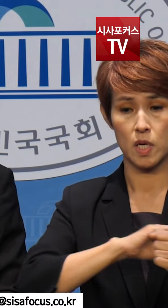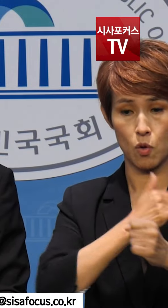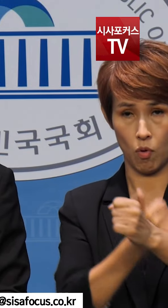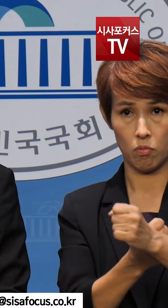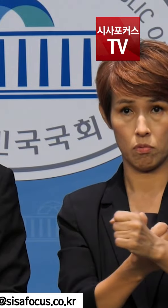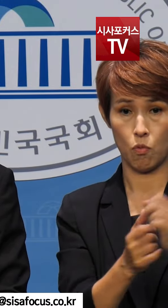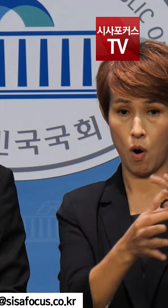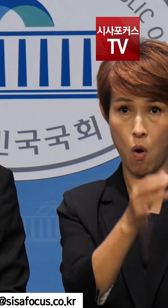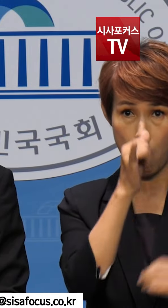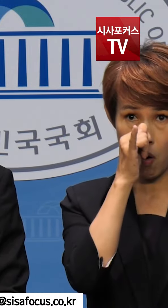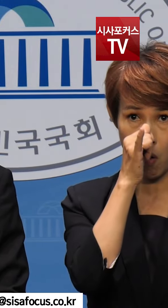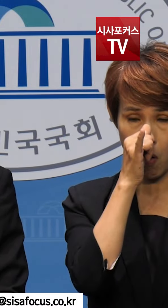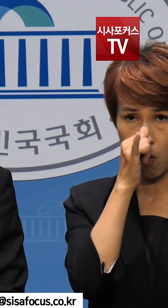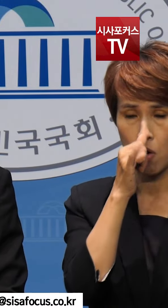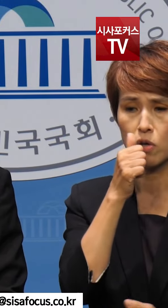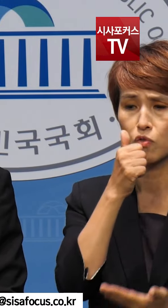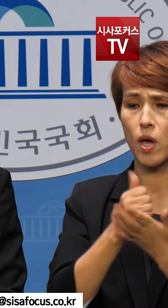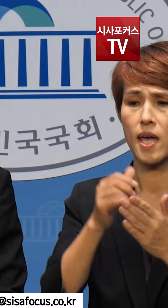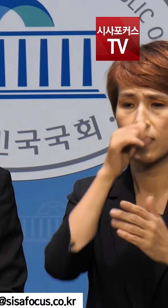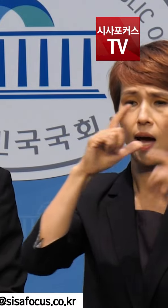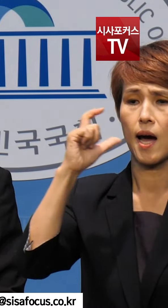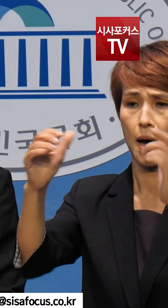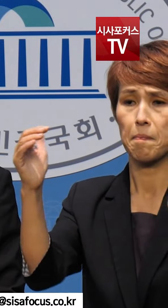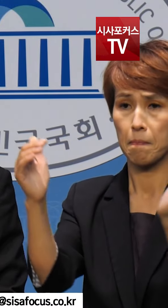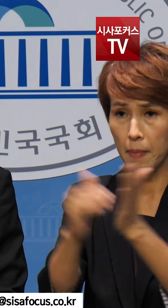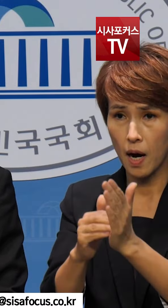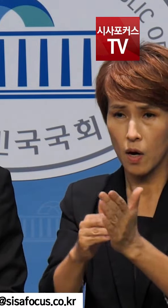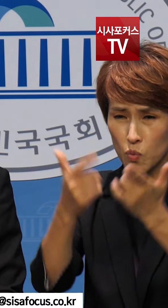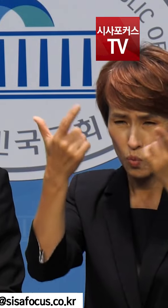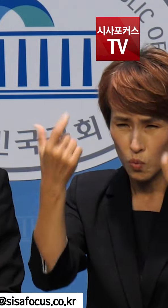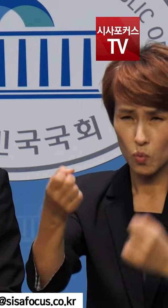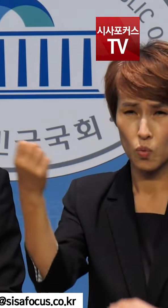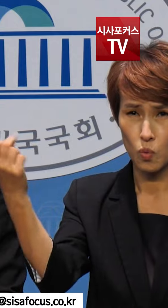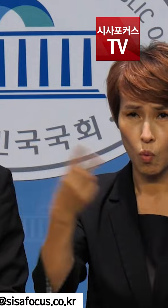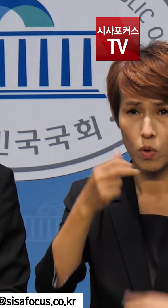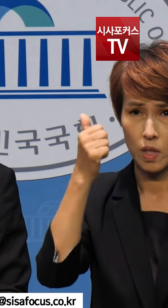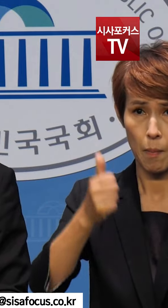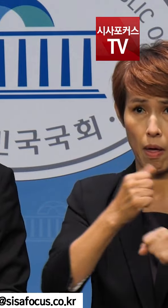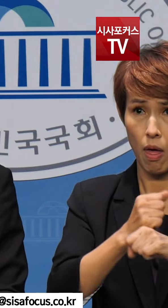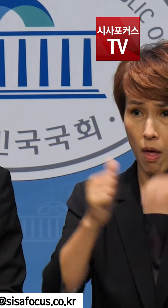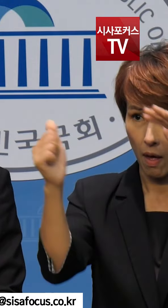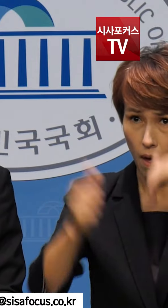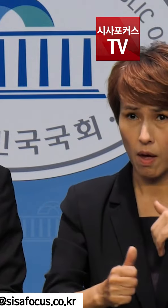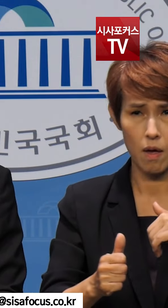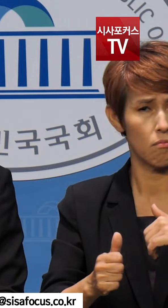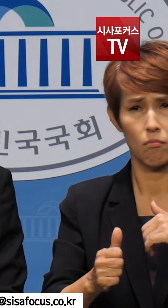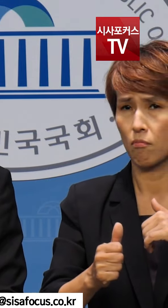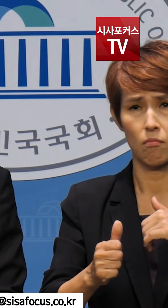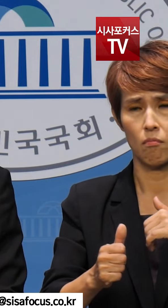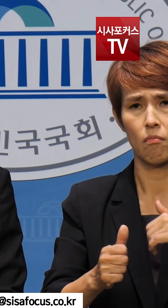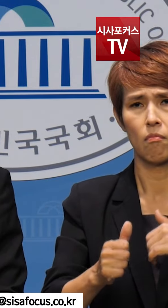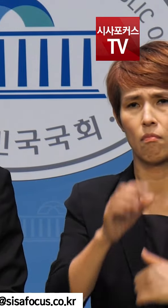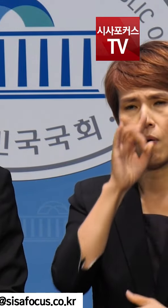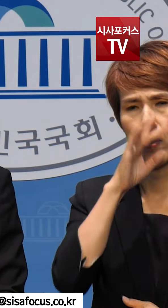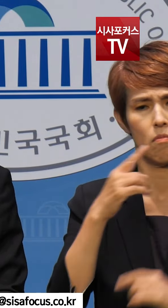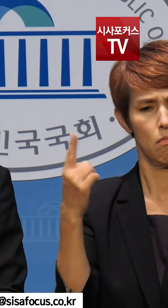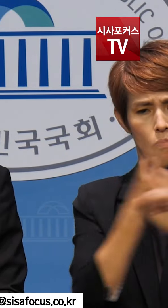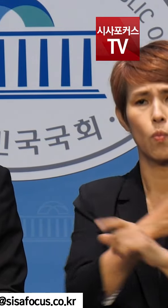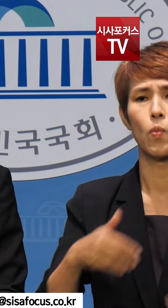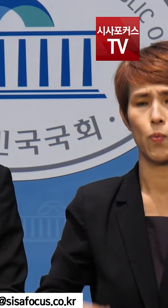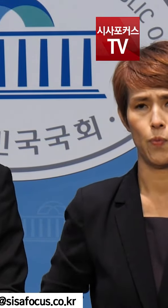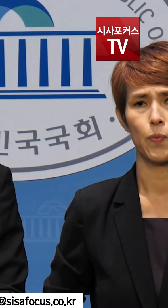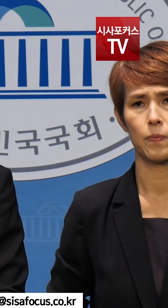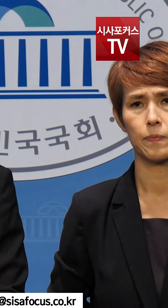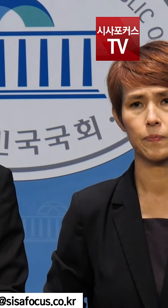이미 유죄 판결을 선고한 재판부의 동일한 재판을 받으라는 조치는 당장 시정되어야 할 것입니다.